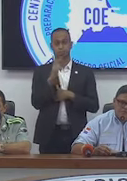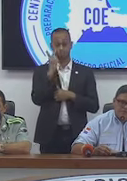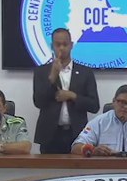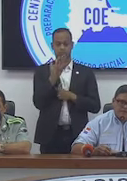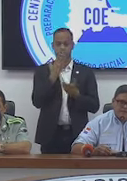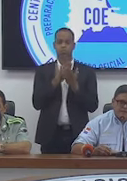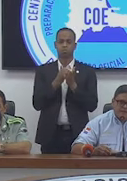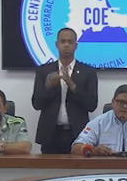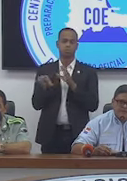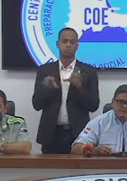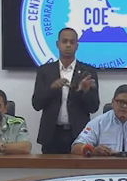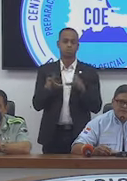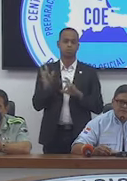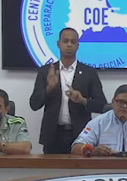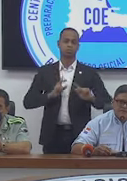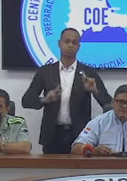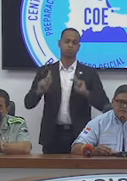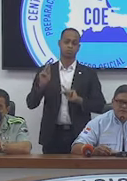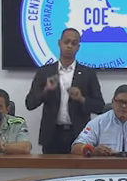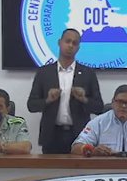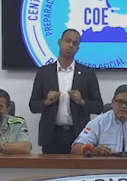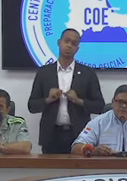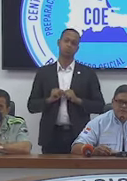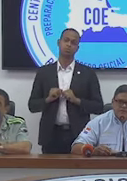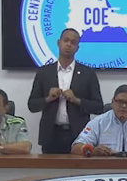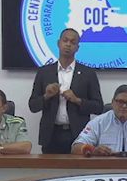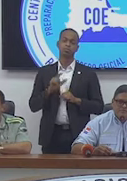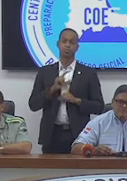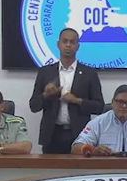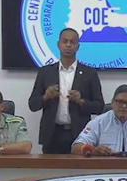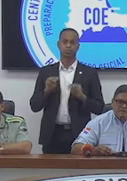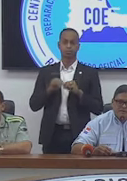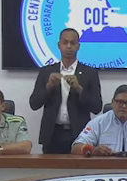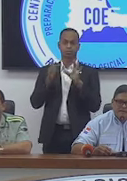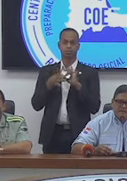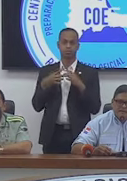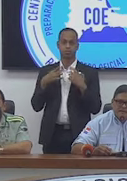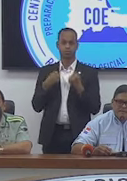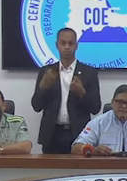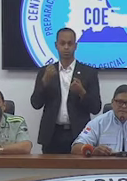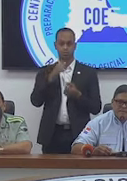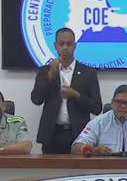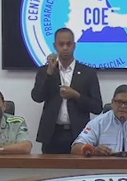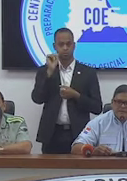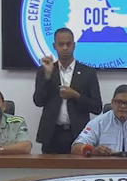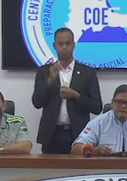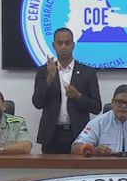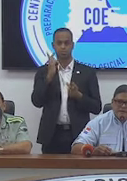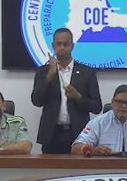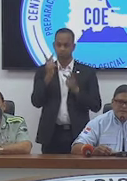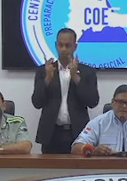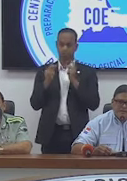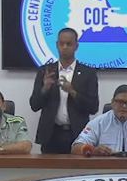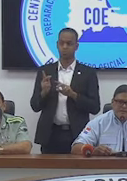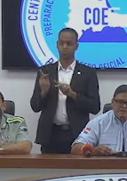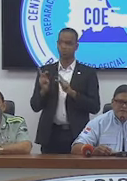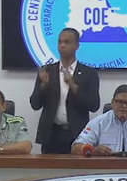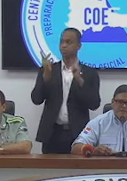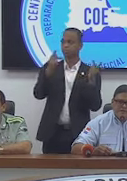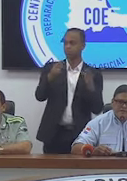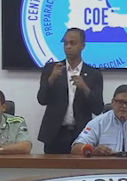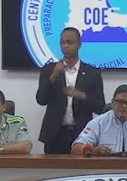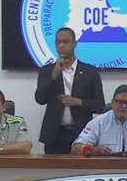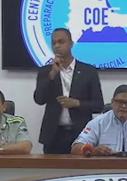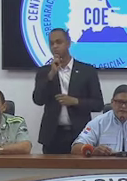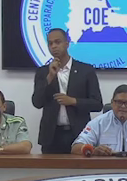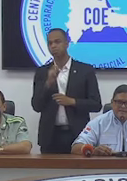buen comportamiento por parte de la población. El señor Ministro de Salud lo vi en el día de ayer también visitando la playa de Boca Chica, él mismo